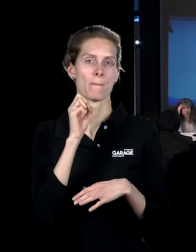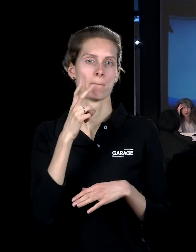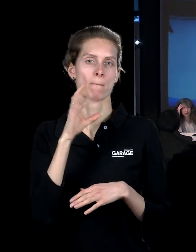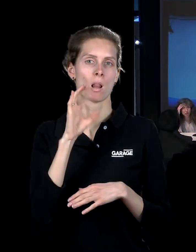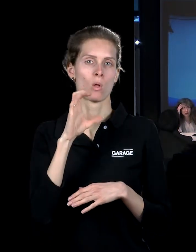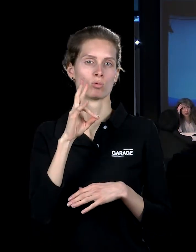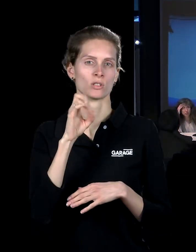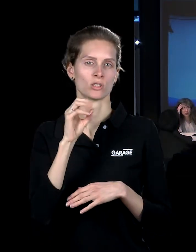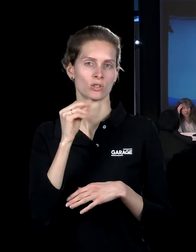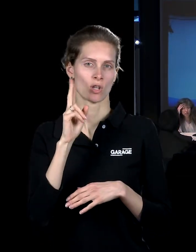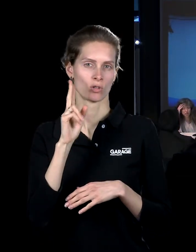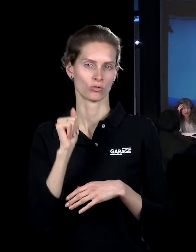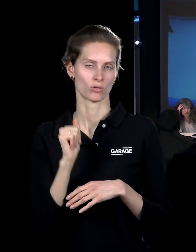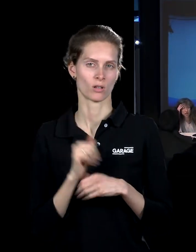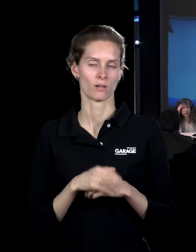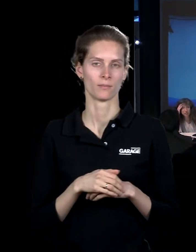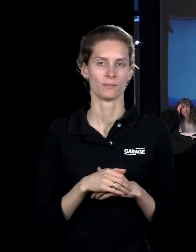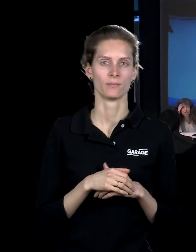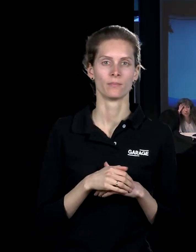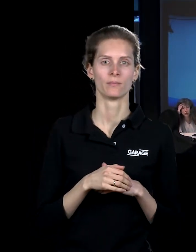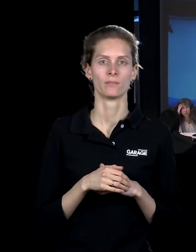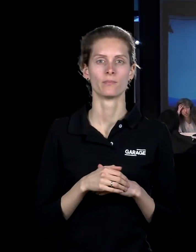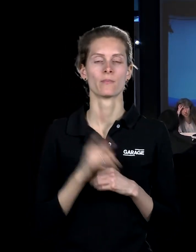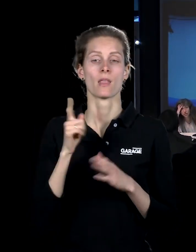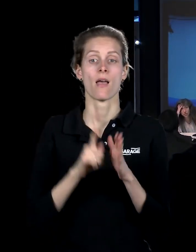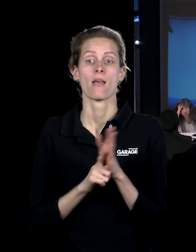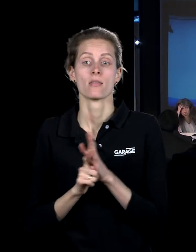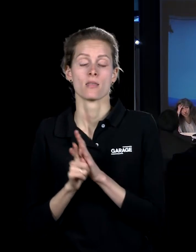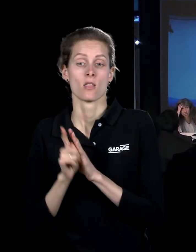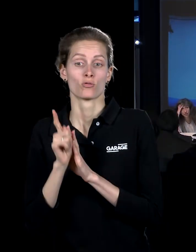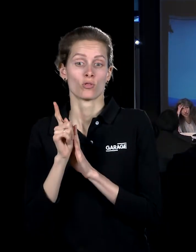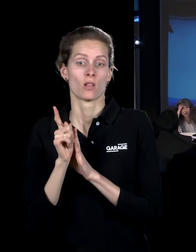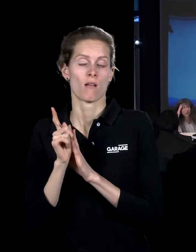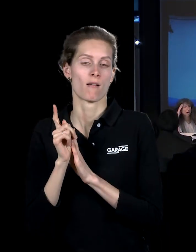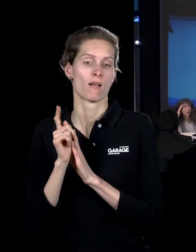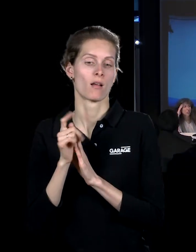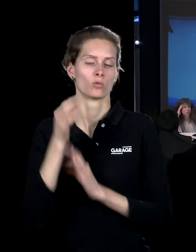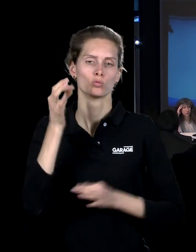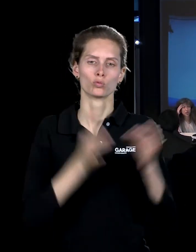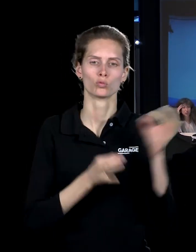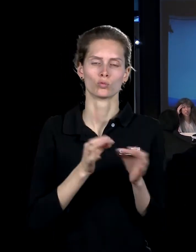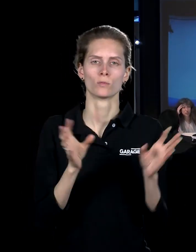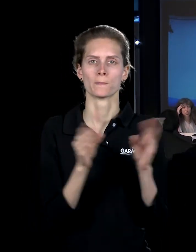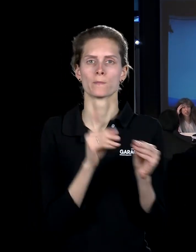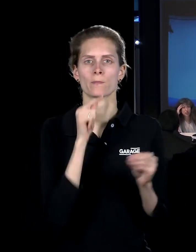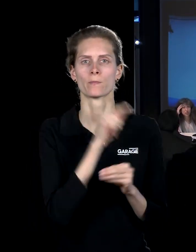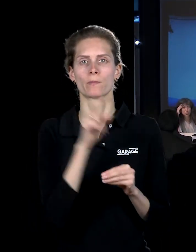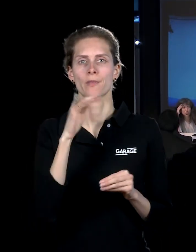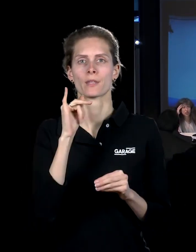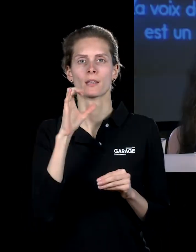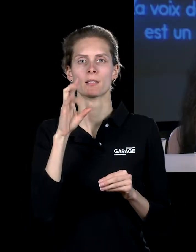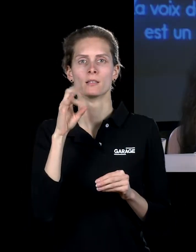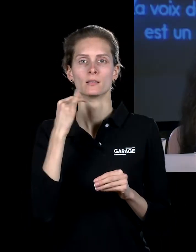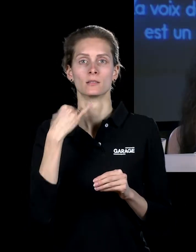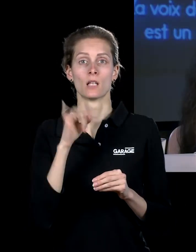числе, потому что она начала и выиграла судебный процесс против Диснея, против кинокомпании Диснея,